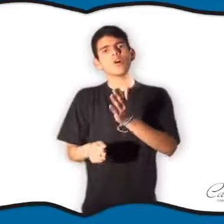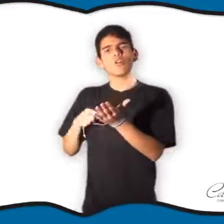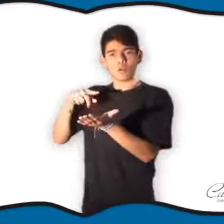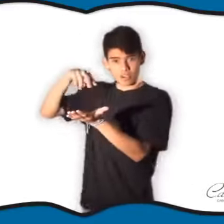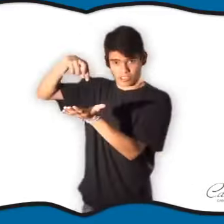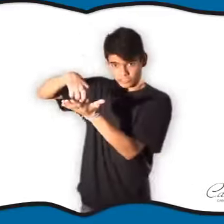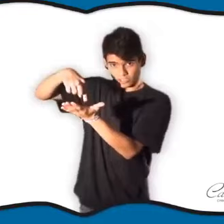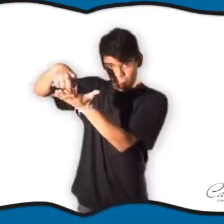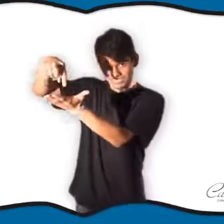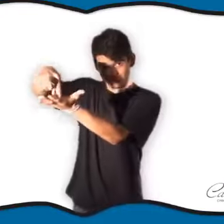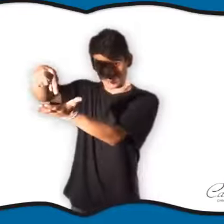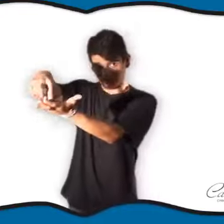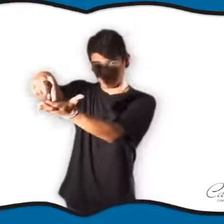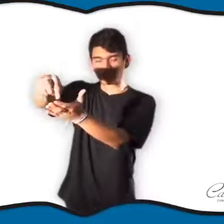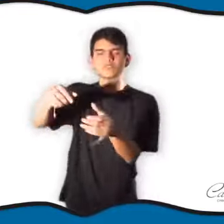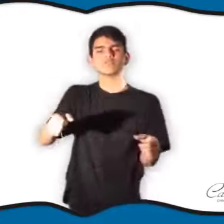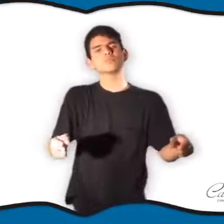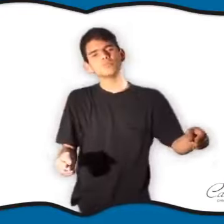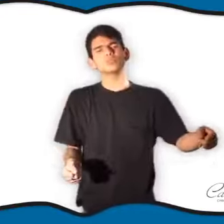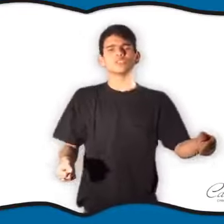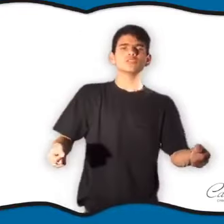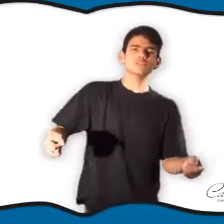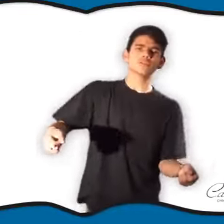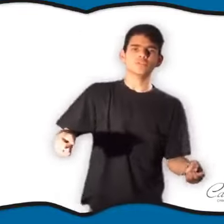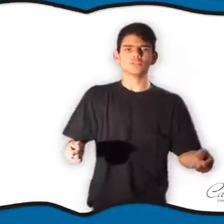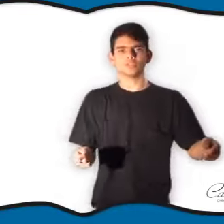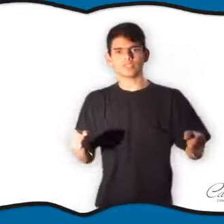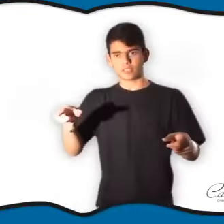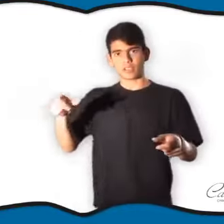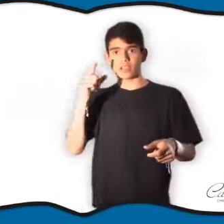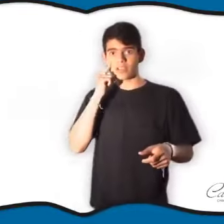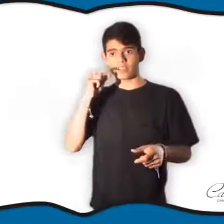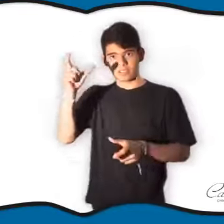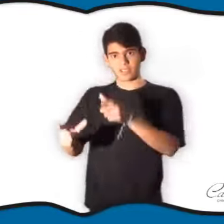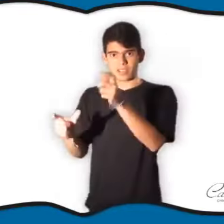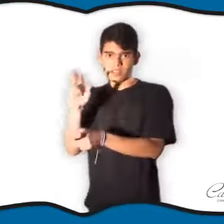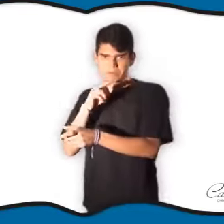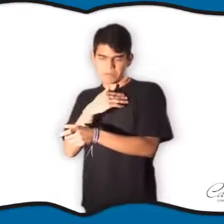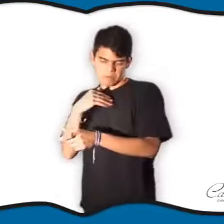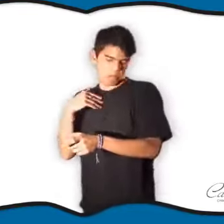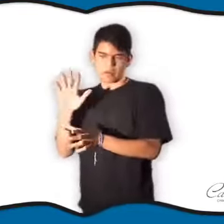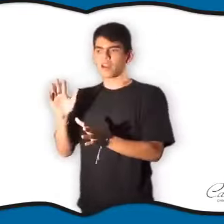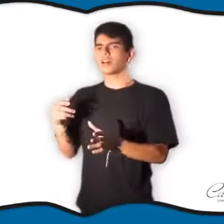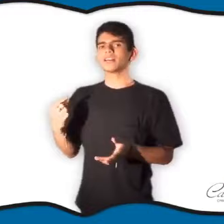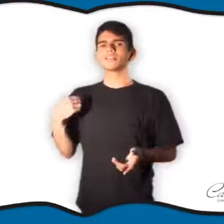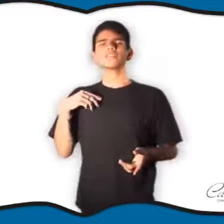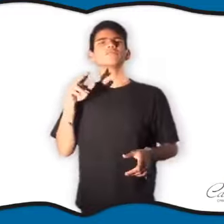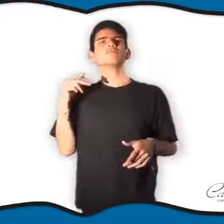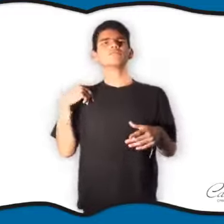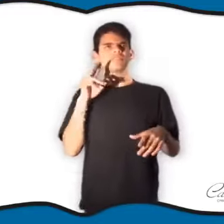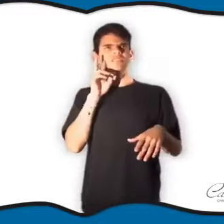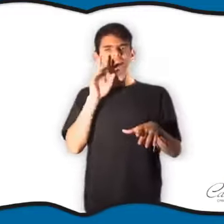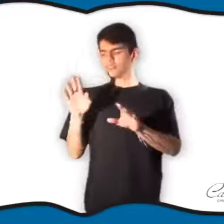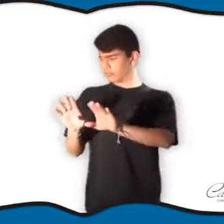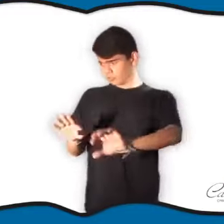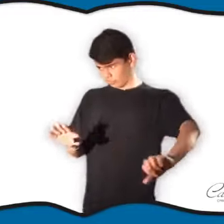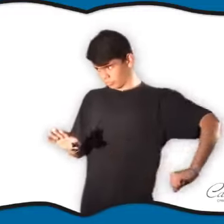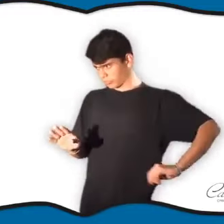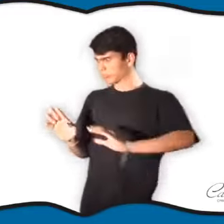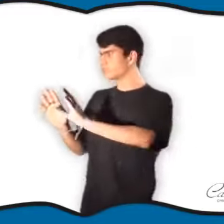Pasó por todas las paradas que antiguamente recorría. En cada parada había muchas personas esperando. Paró